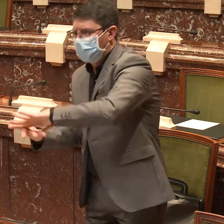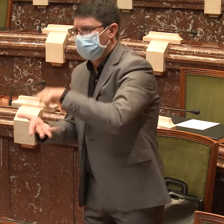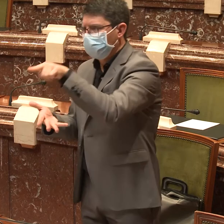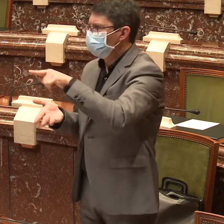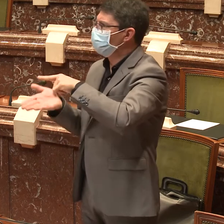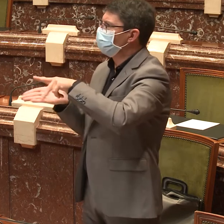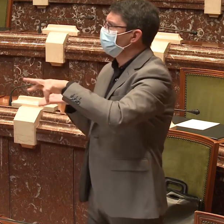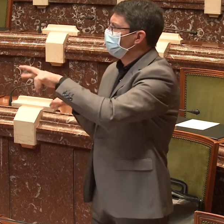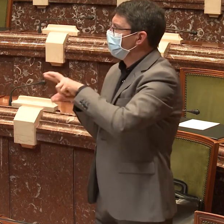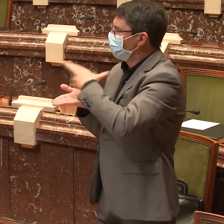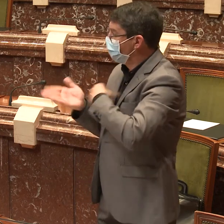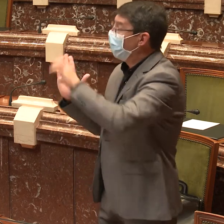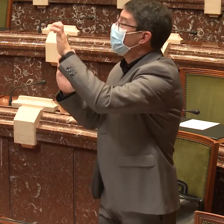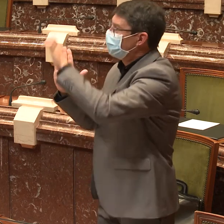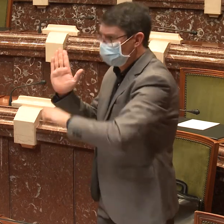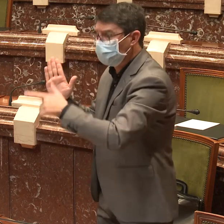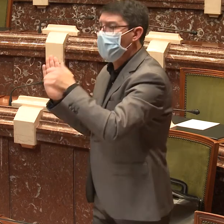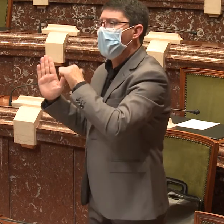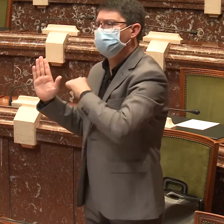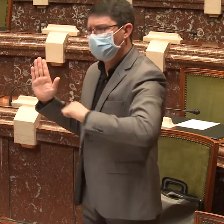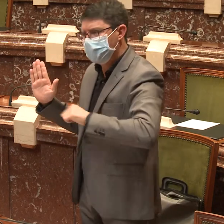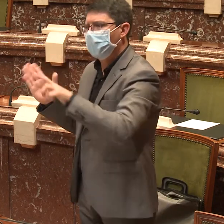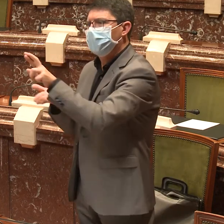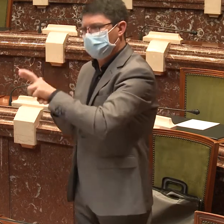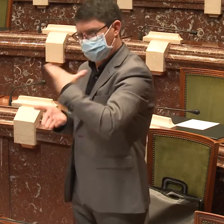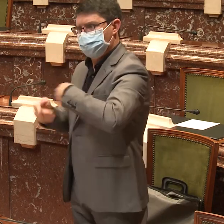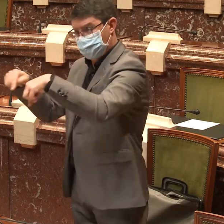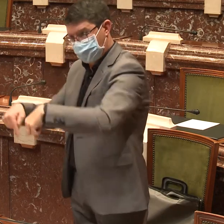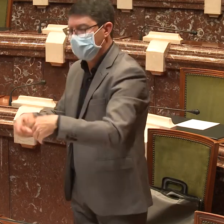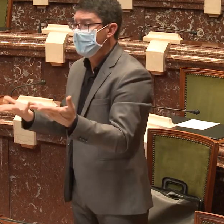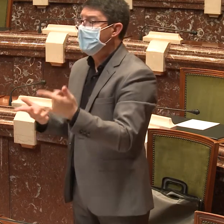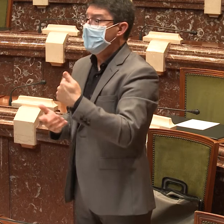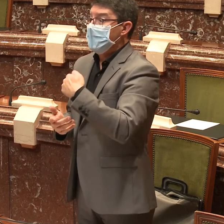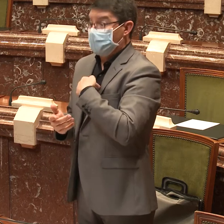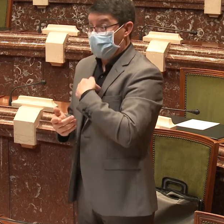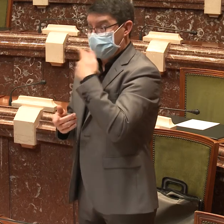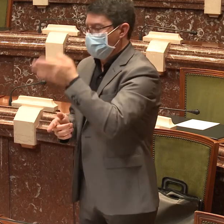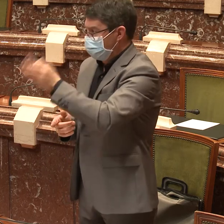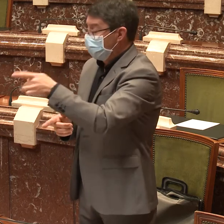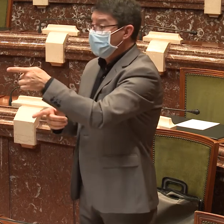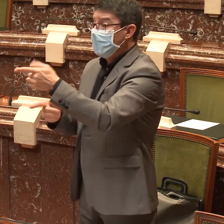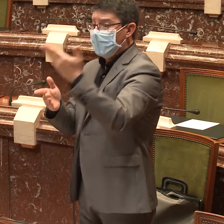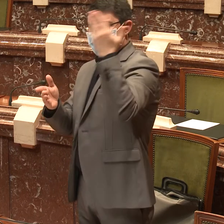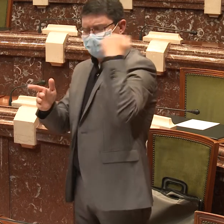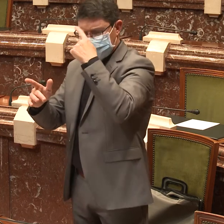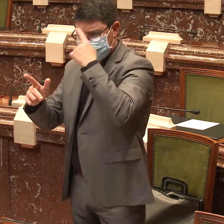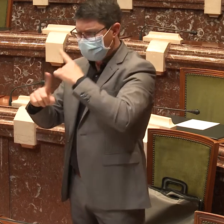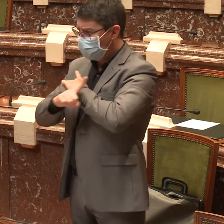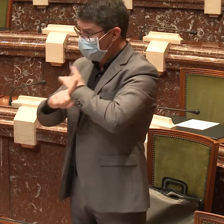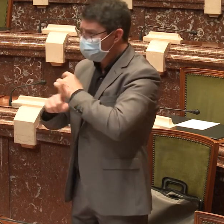Ya en otras comunidades autónomas ya se han hecho sus pertinentes decretos